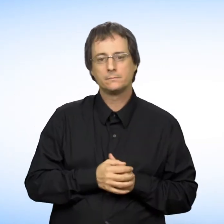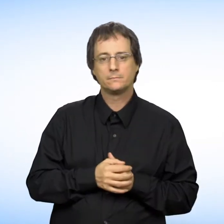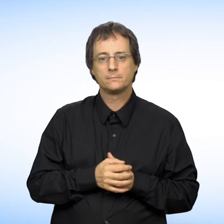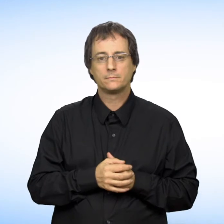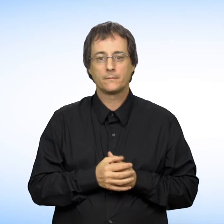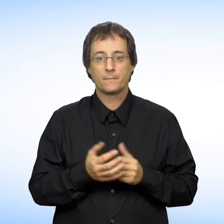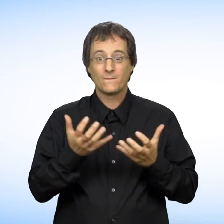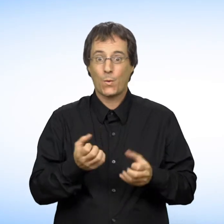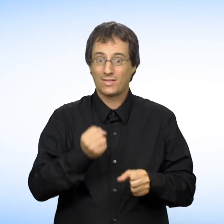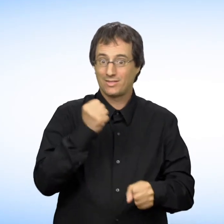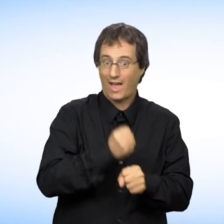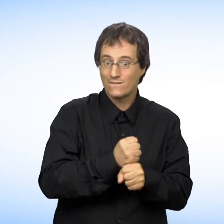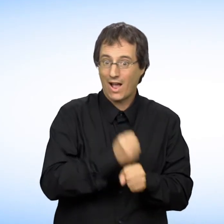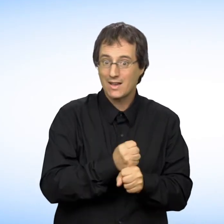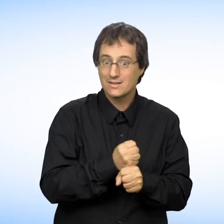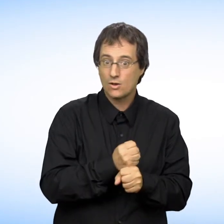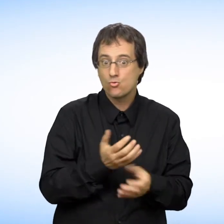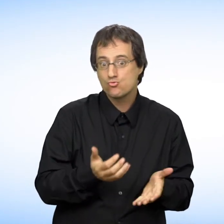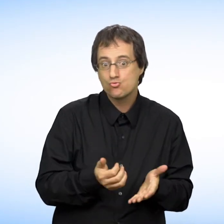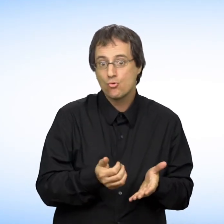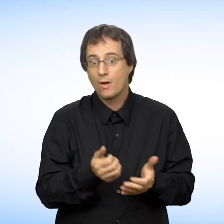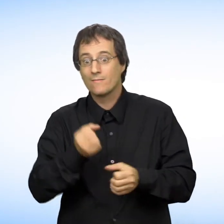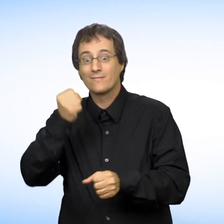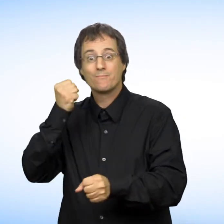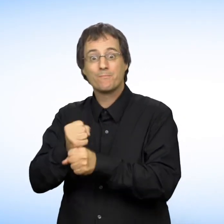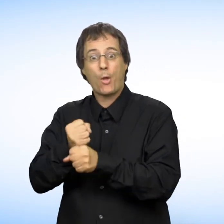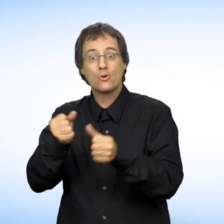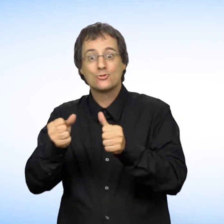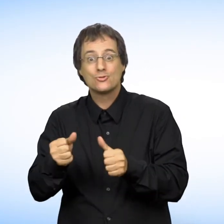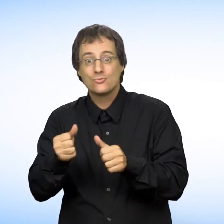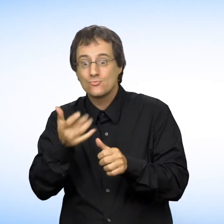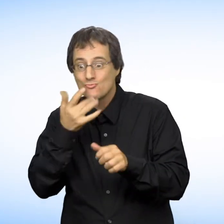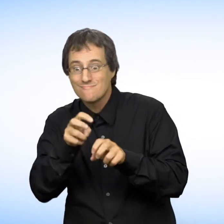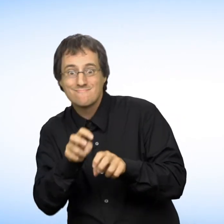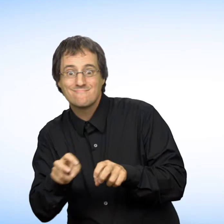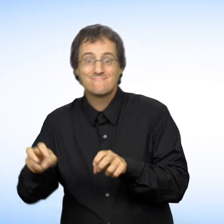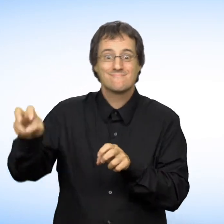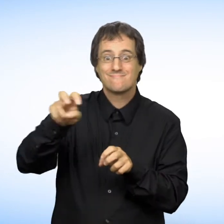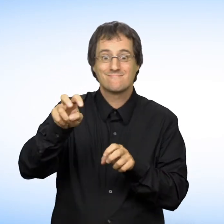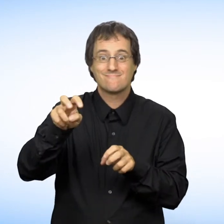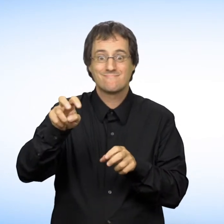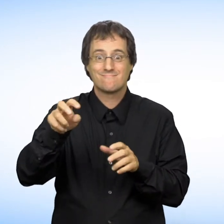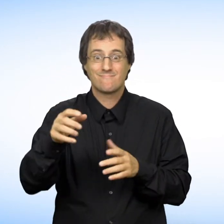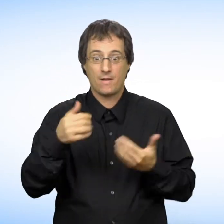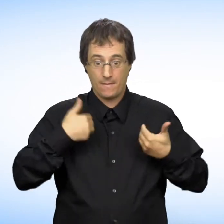Par exemple, on ne peut vous refuser un emploi ou une promotion parce que vous êtes une femme.